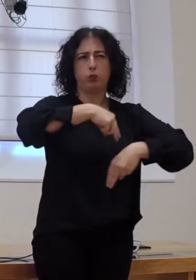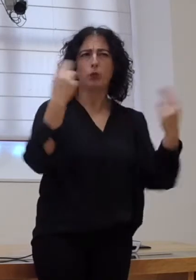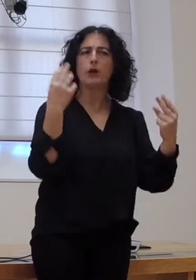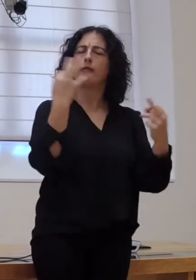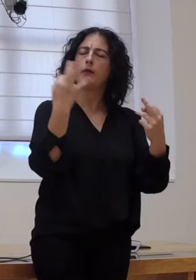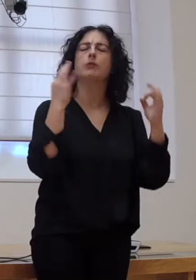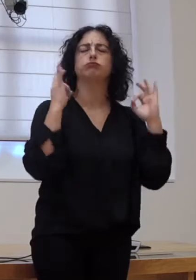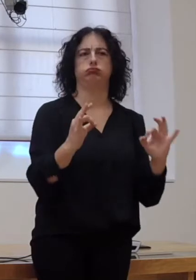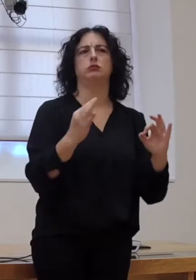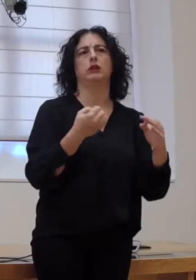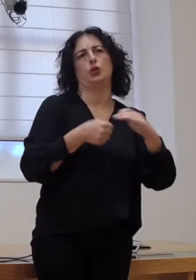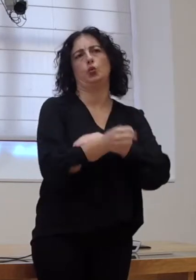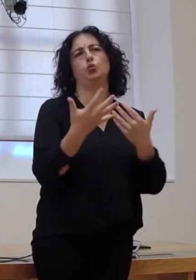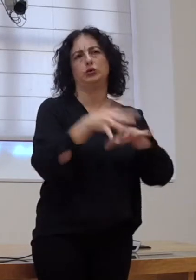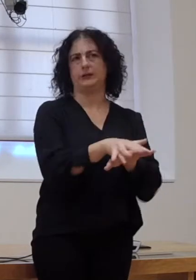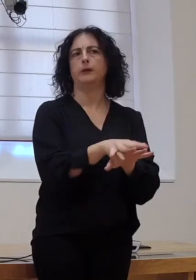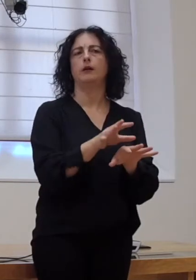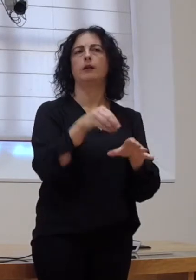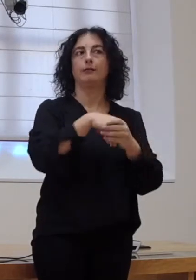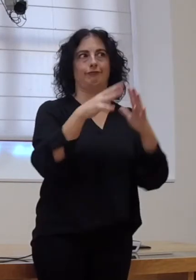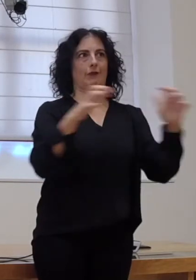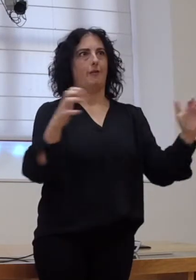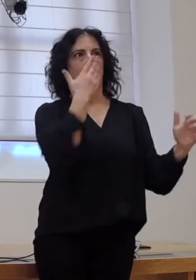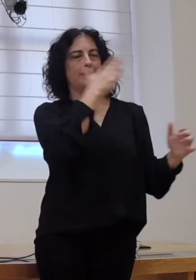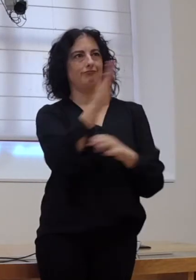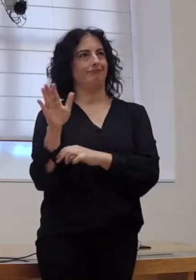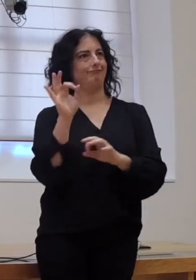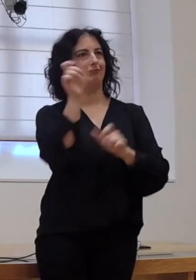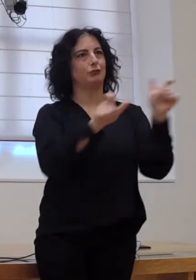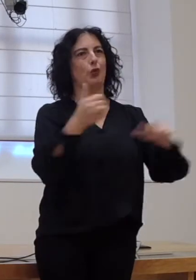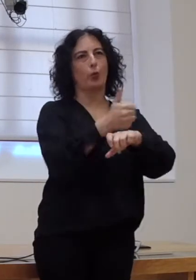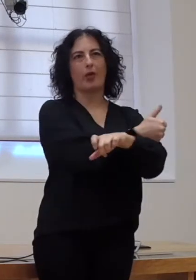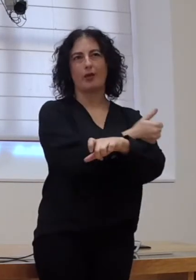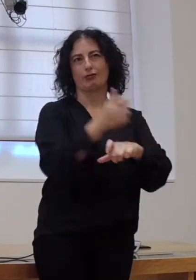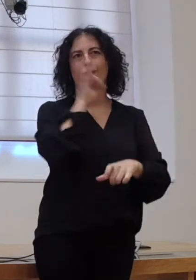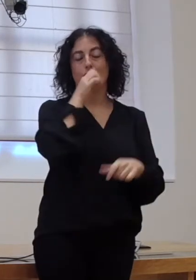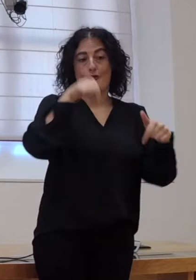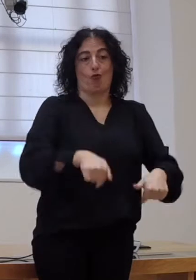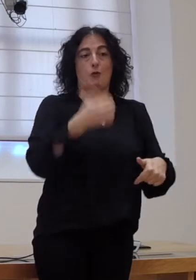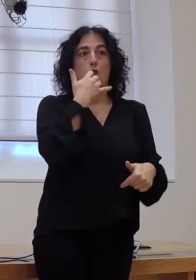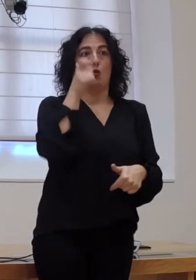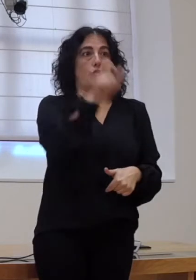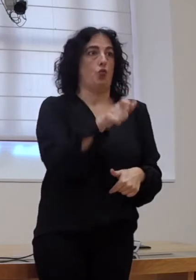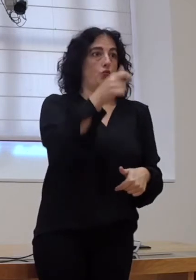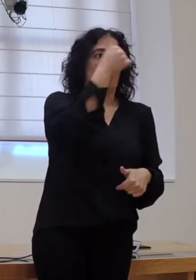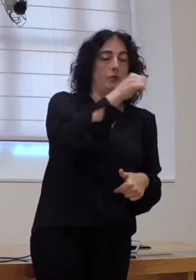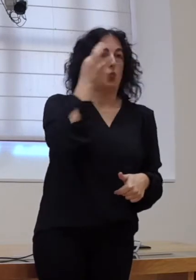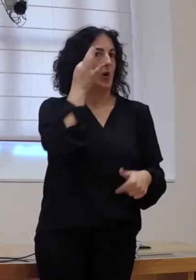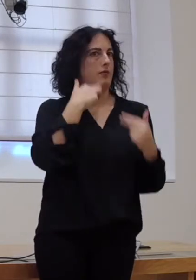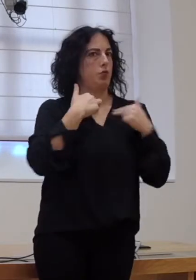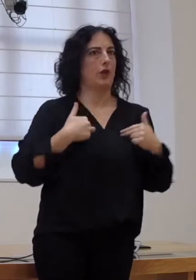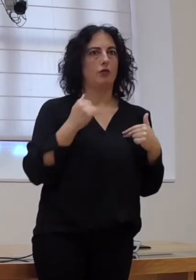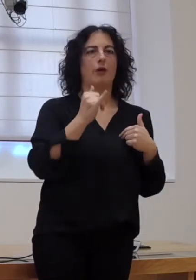inclusivas, e que na Cámara de Representación da Cidadanía Galega, pois, se hoxe mesmo unha deputada ou un deputado con